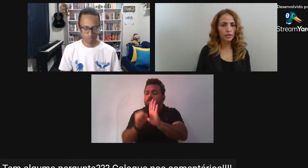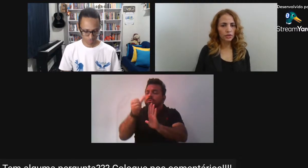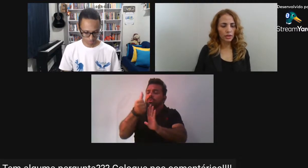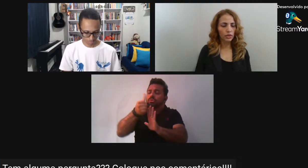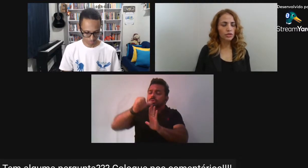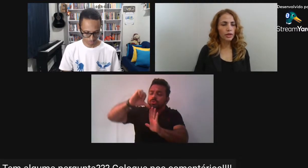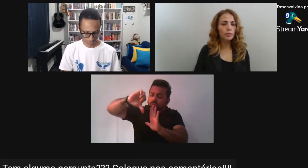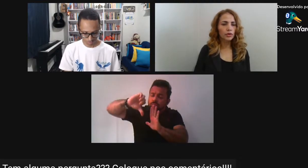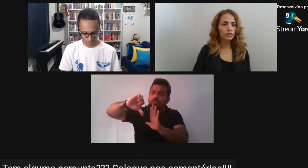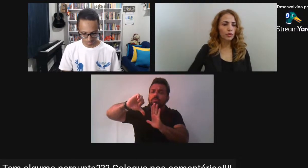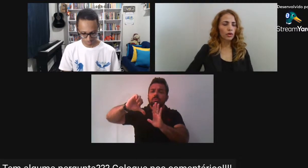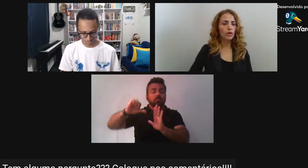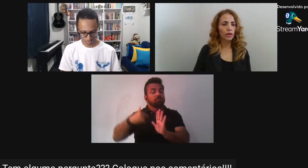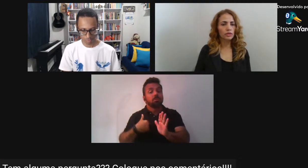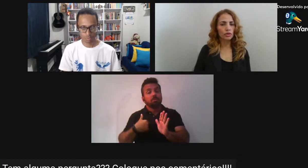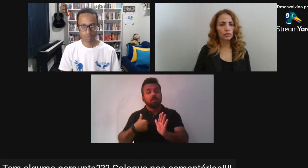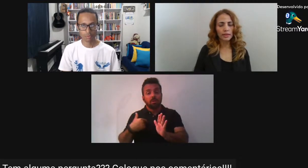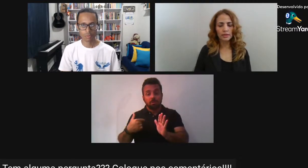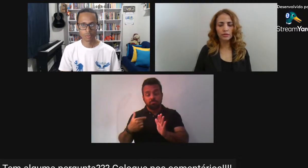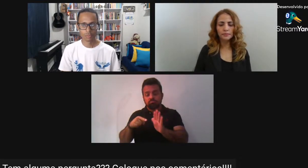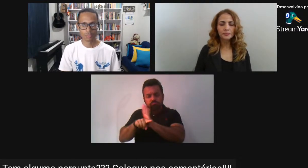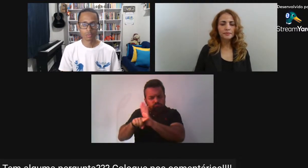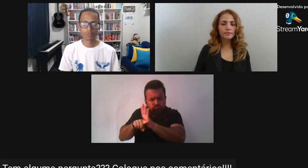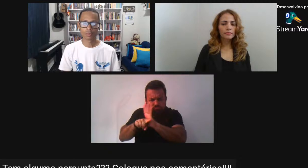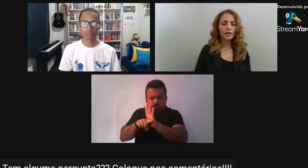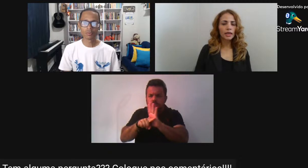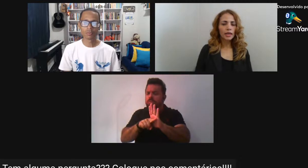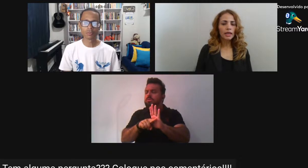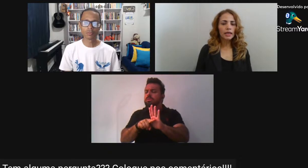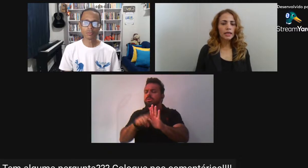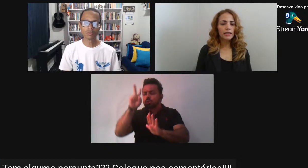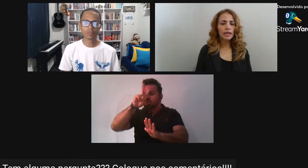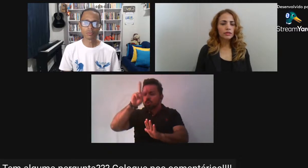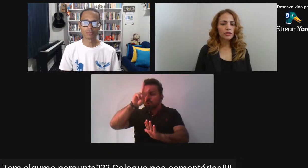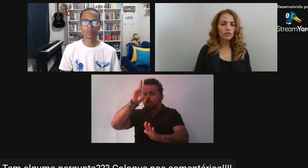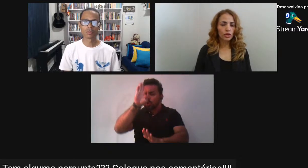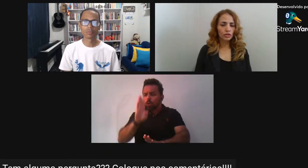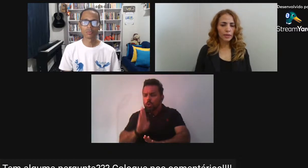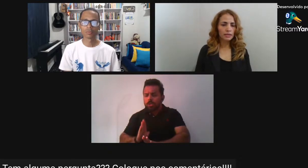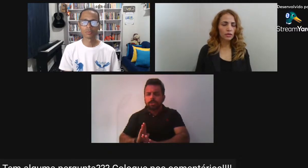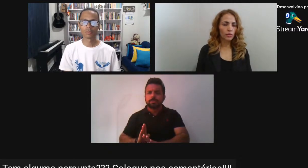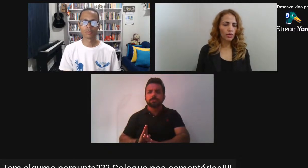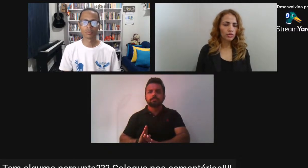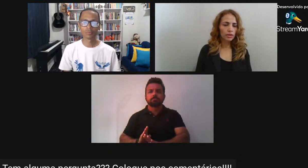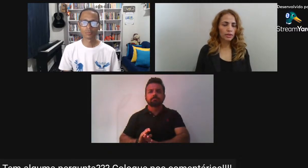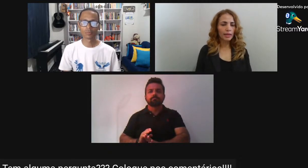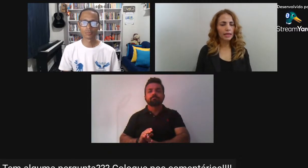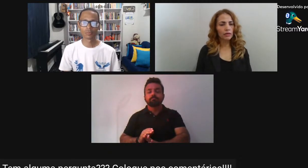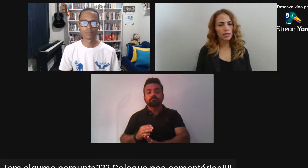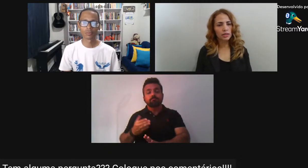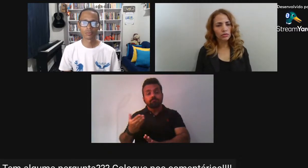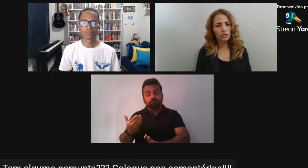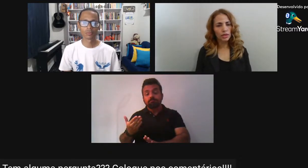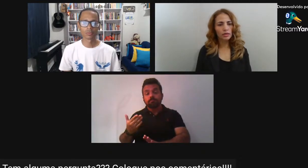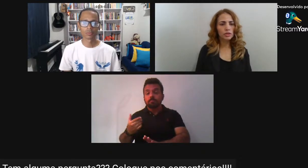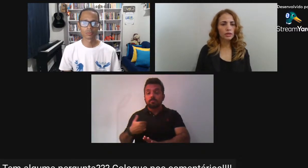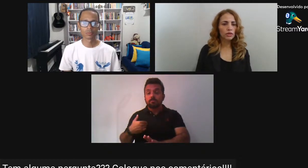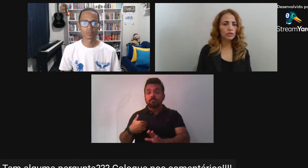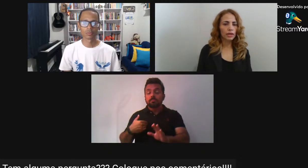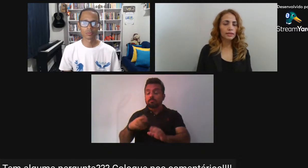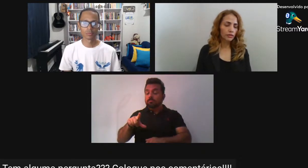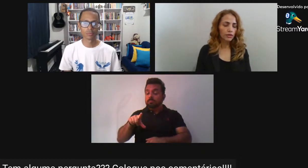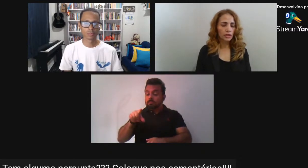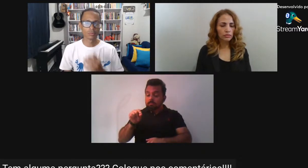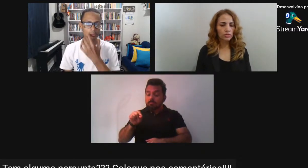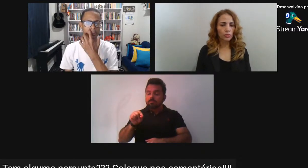grande campo Que eu exploro A história do Brasil E dentro da história do Brasil Eu escolhi trabalhar Com a questão dos negros